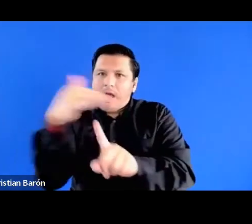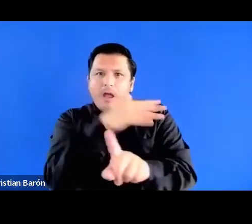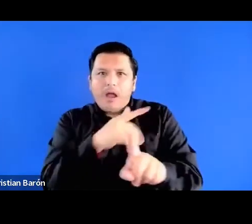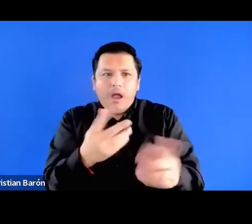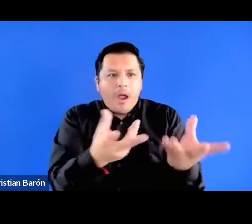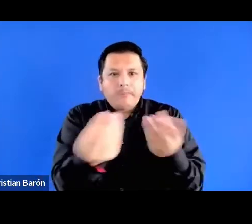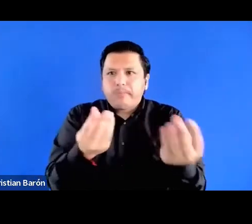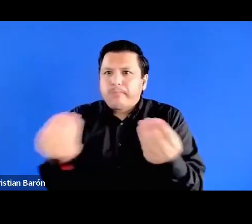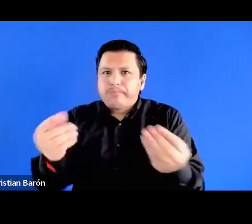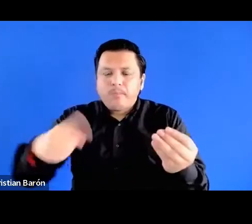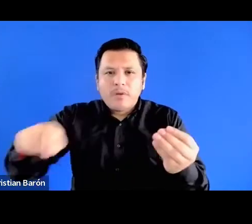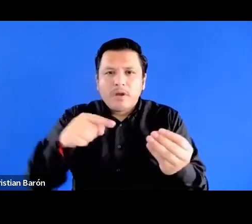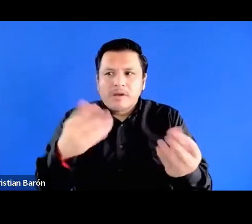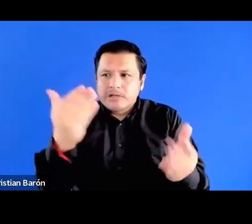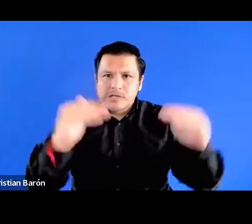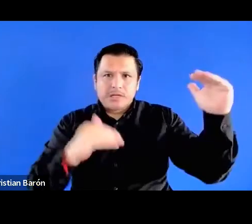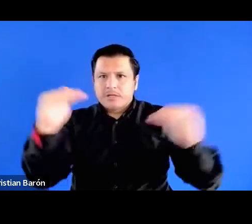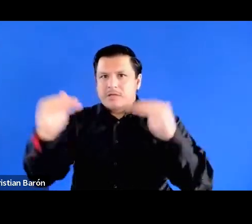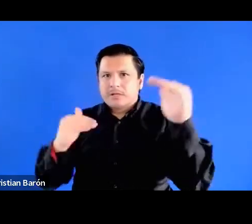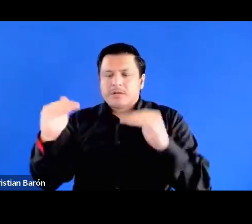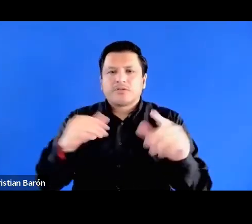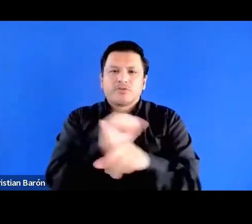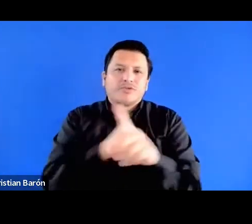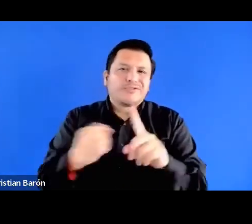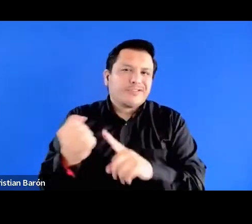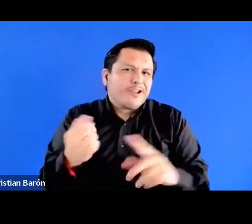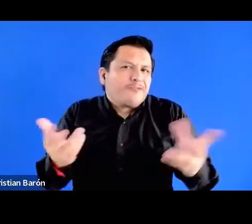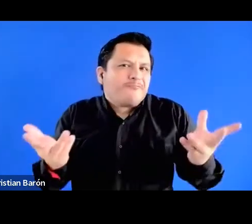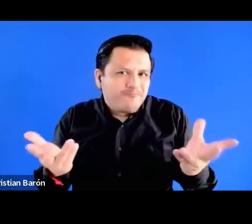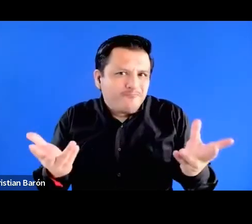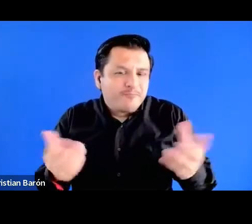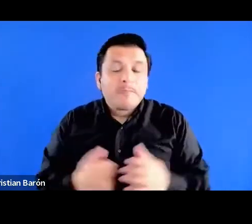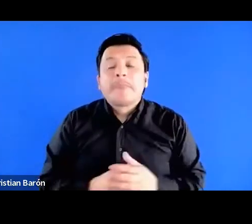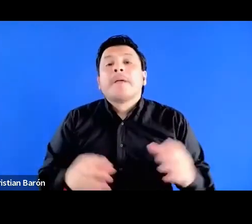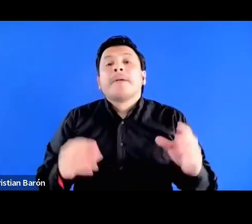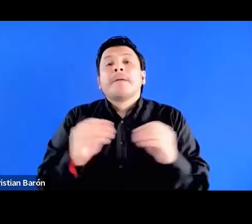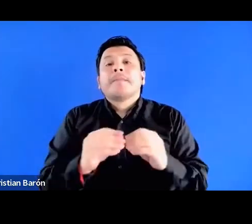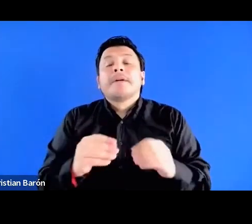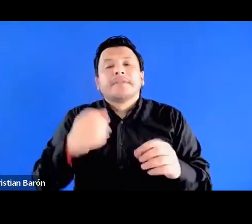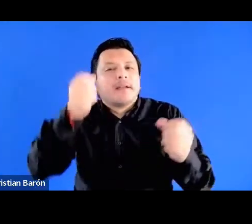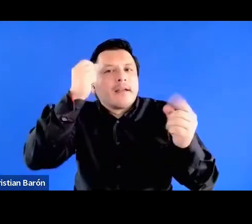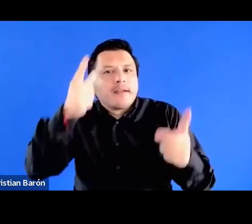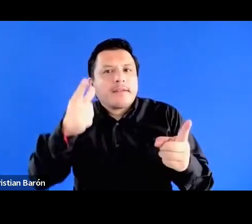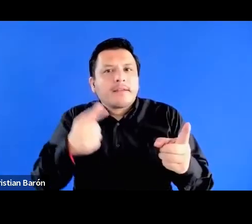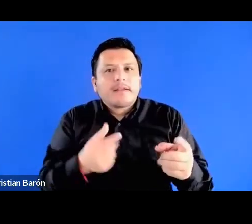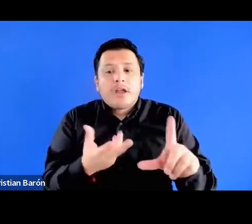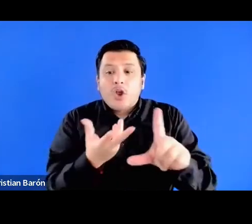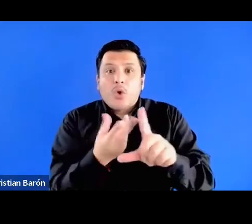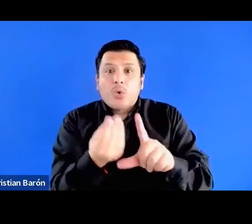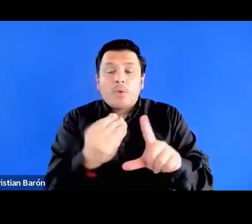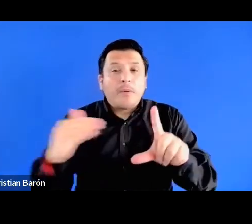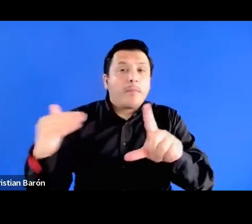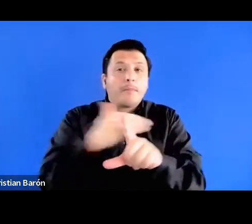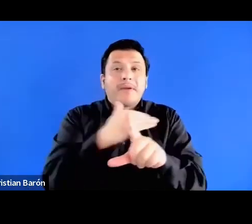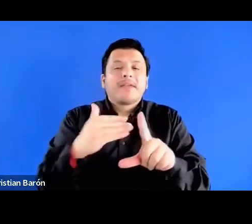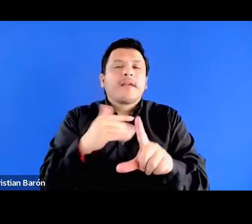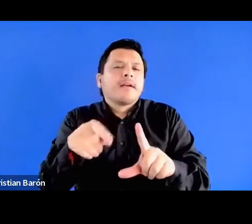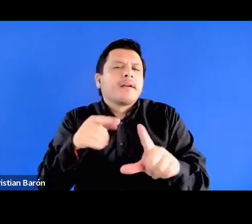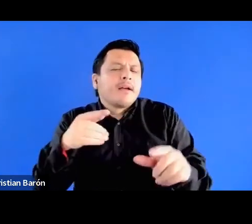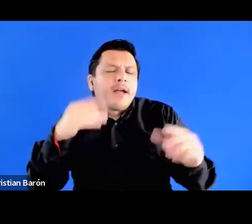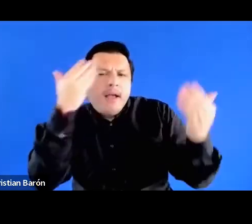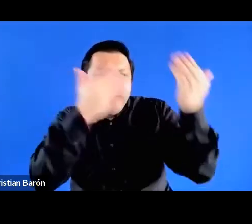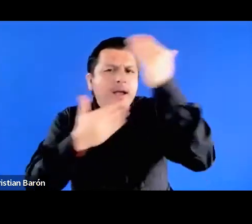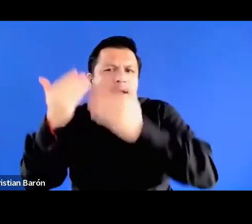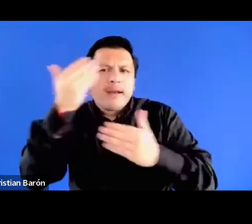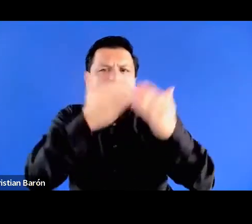ejes de desigualdad social. Es importante entender además que estudiar las clases medias es analizar no una